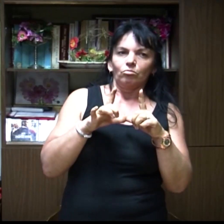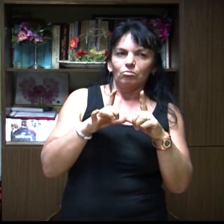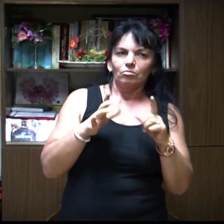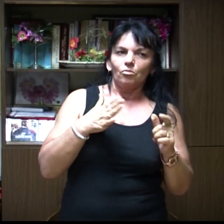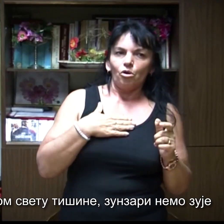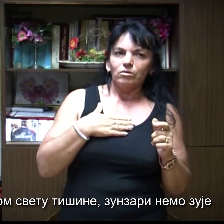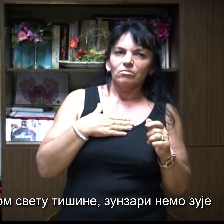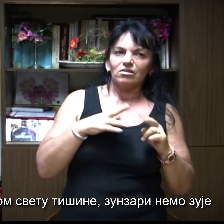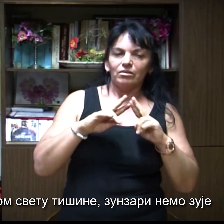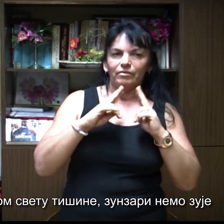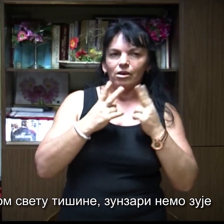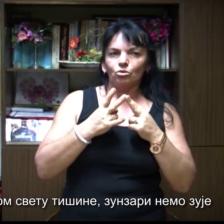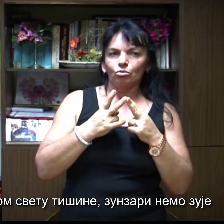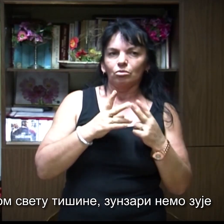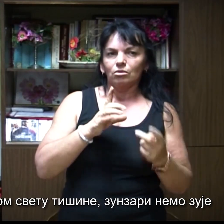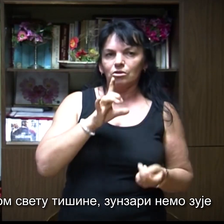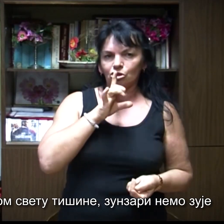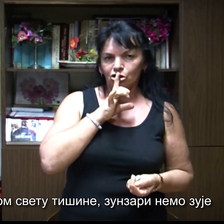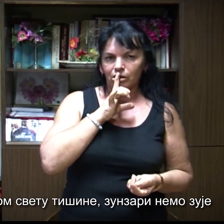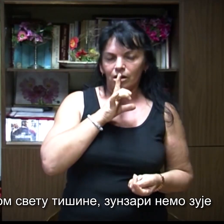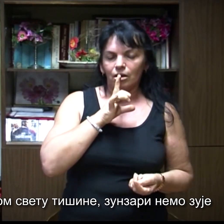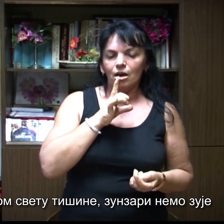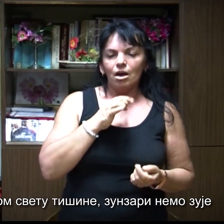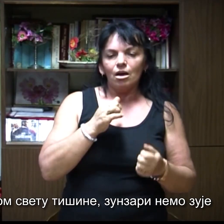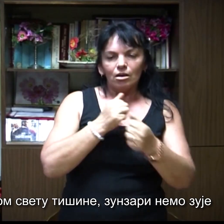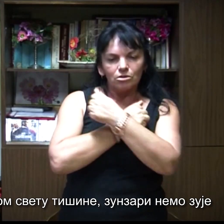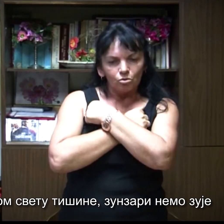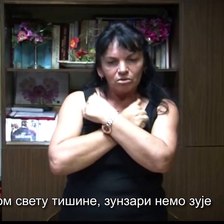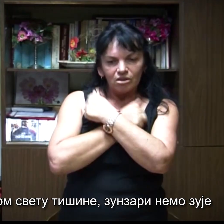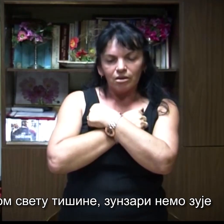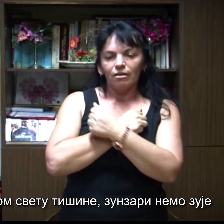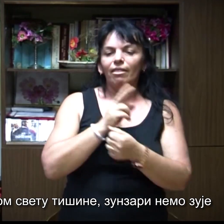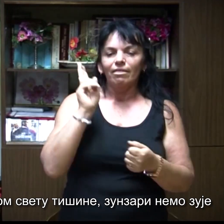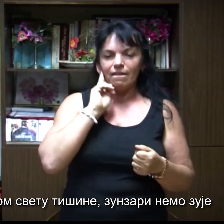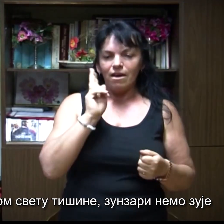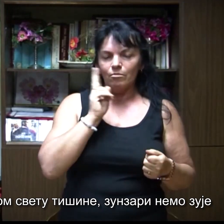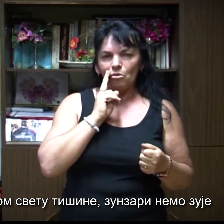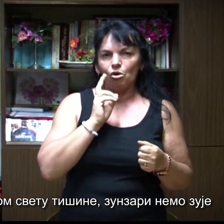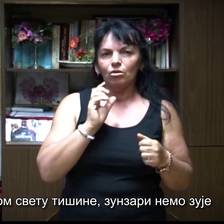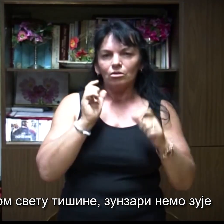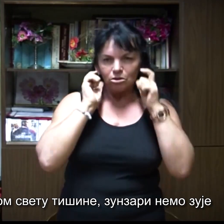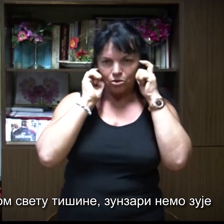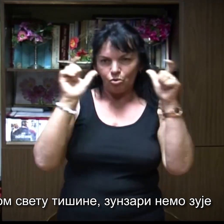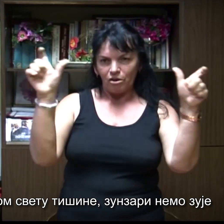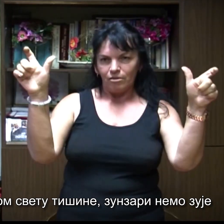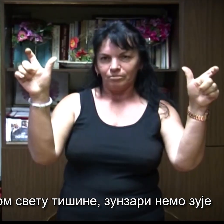mojem svetu tišine, zunzavi nemo zuje,